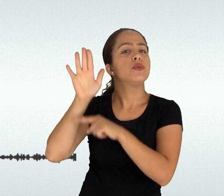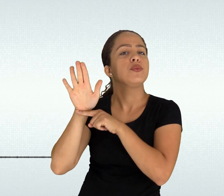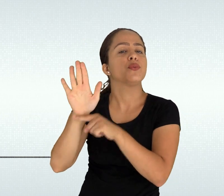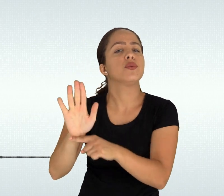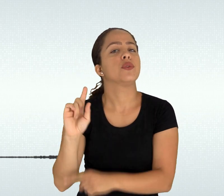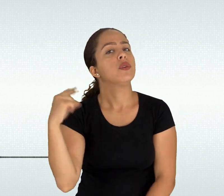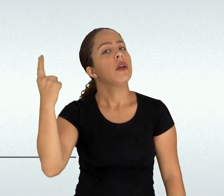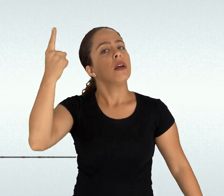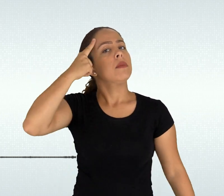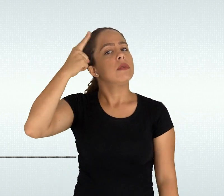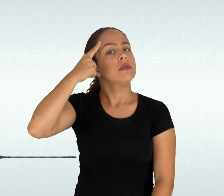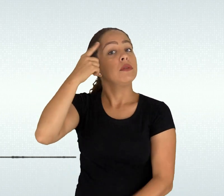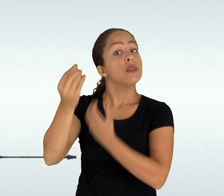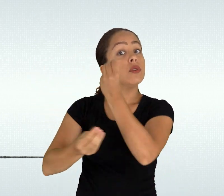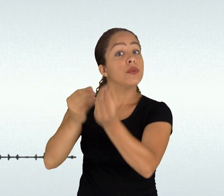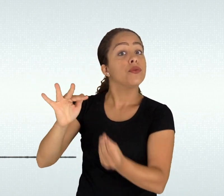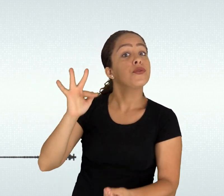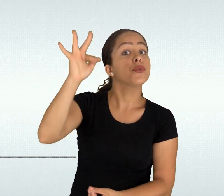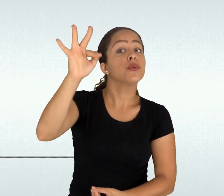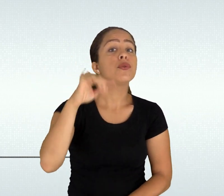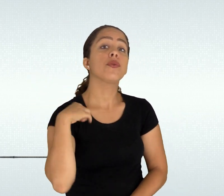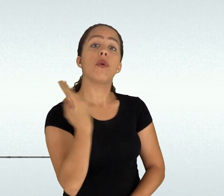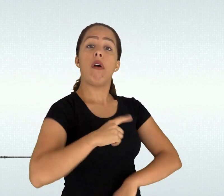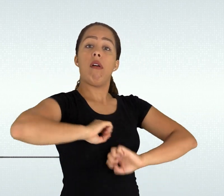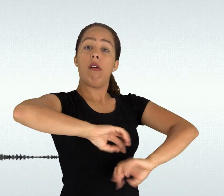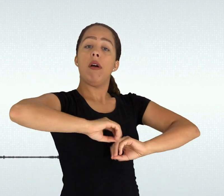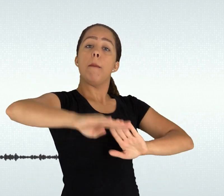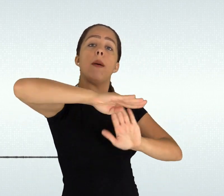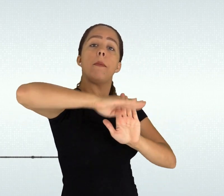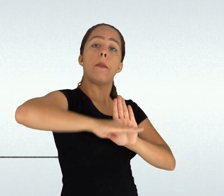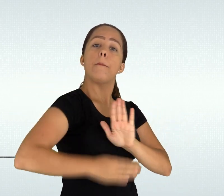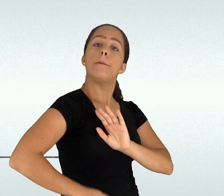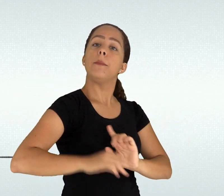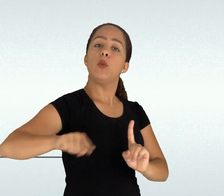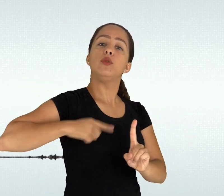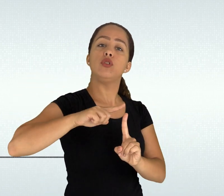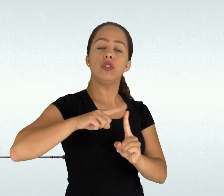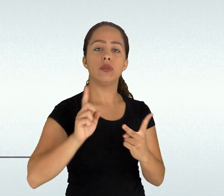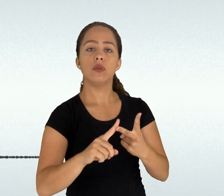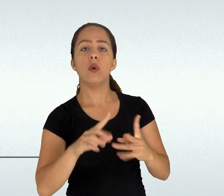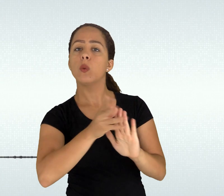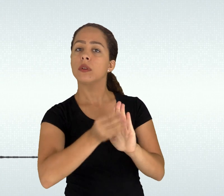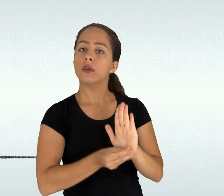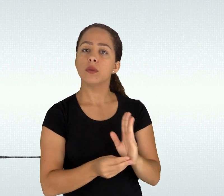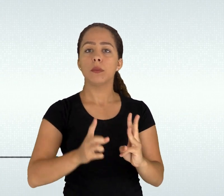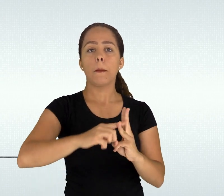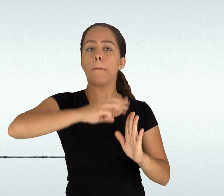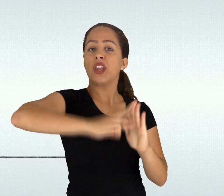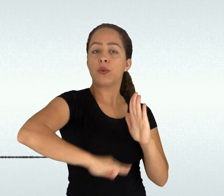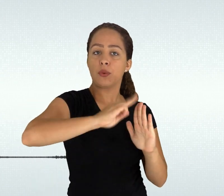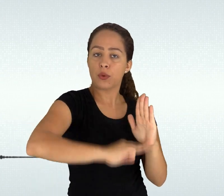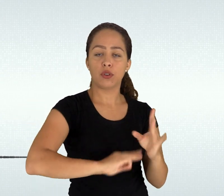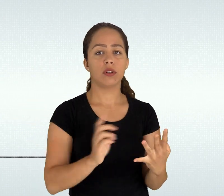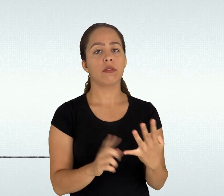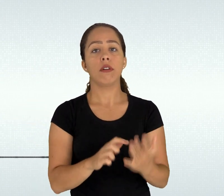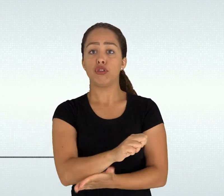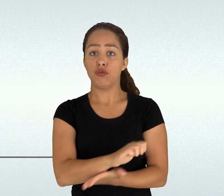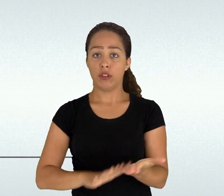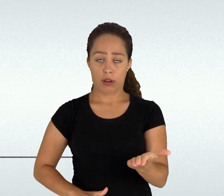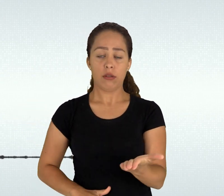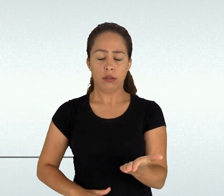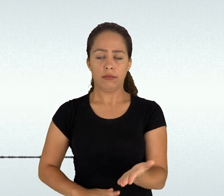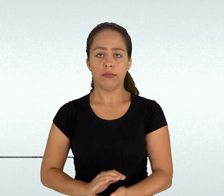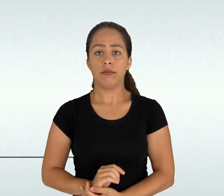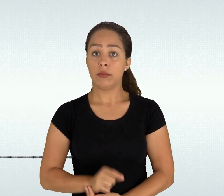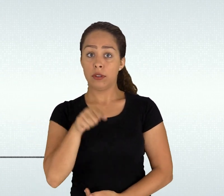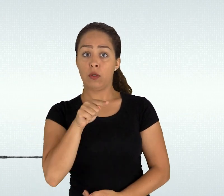e atividades curriculares que trabalharemos tendo em mente que uma formação capaz de construir essa autonomia intelectual